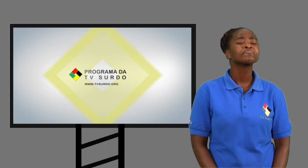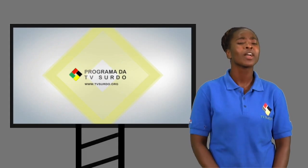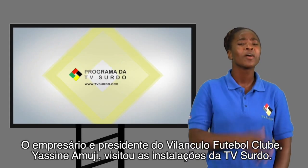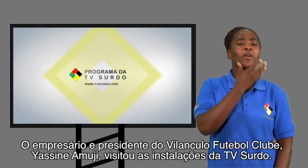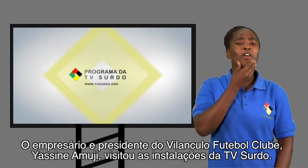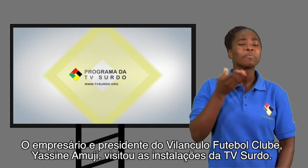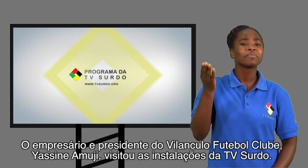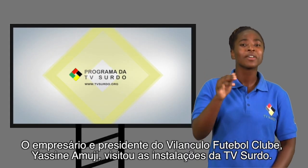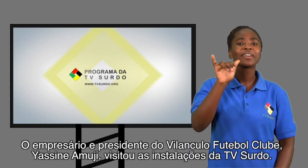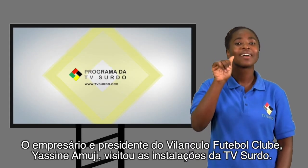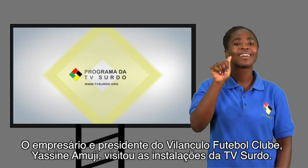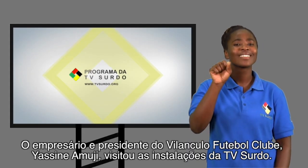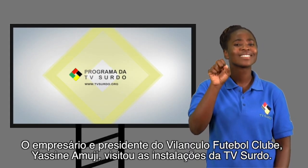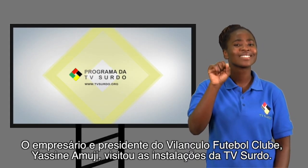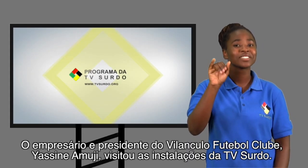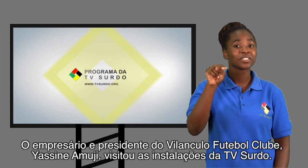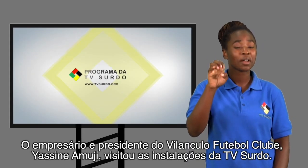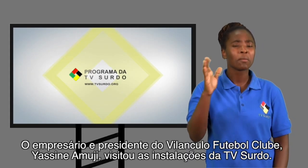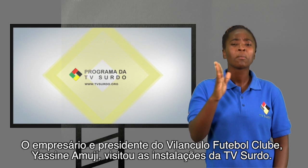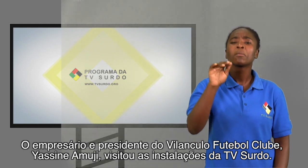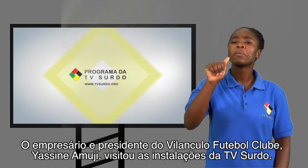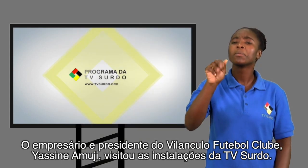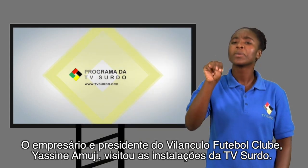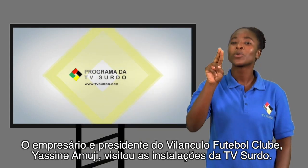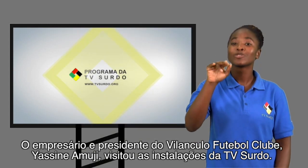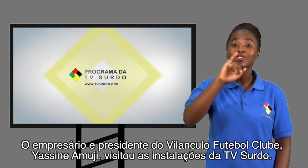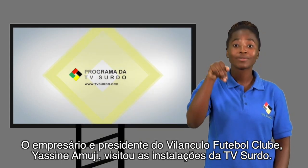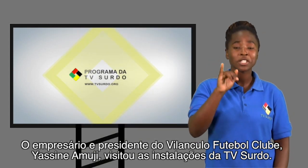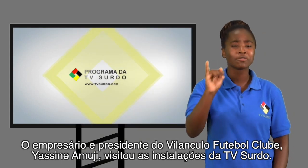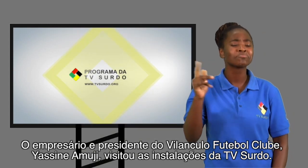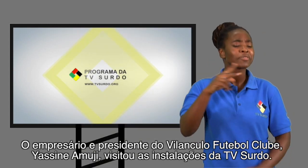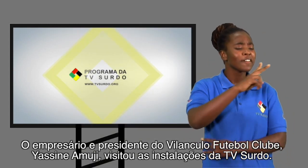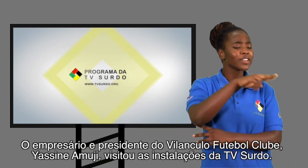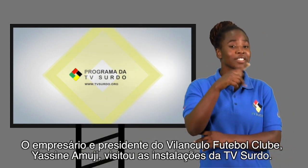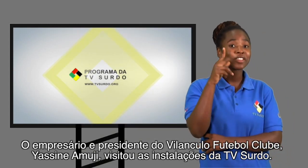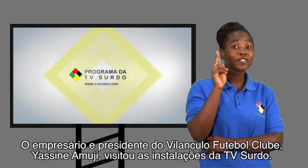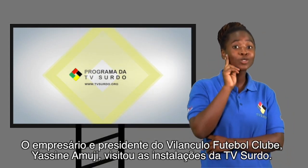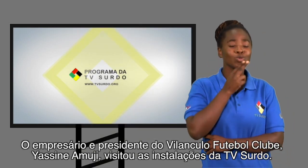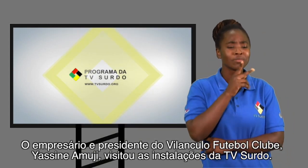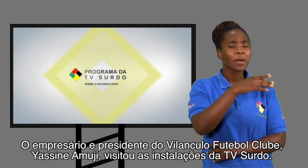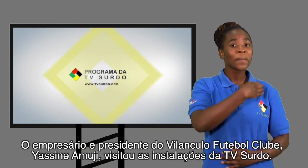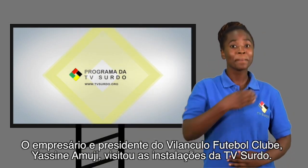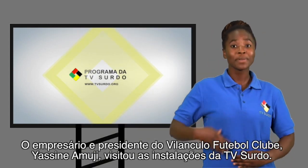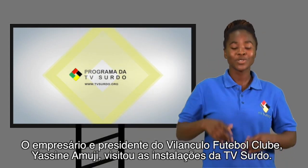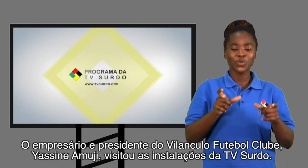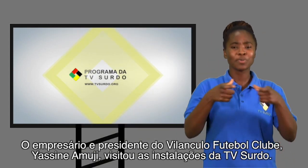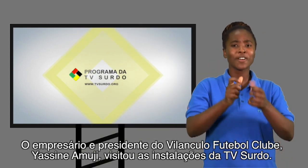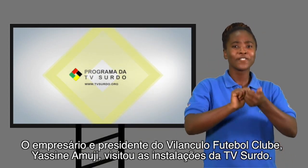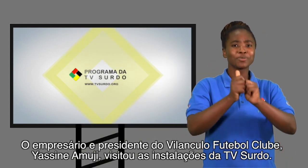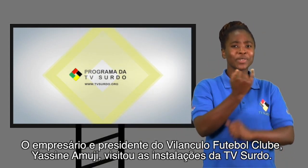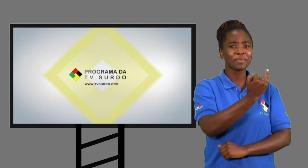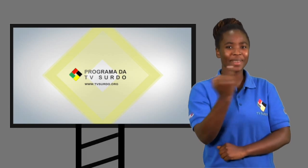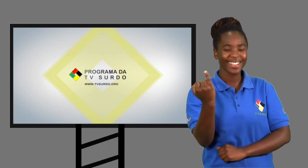O empresário-presidente do Vilanculo Futebol Clube, Yassine Amugi, visitou as instalações da TV